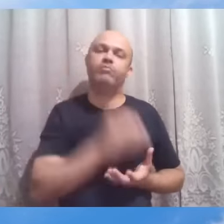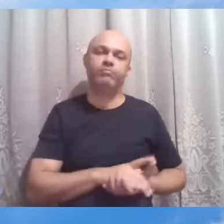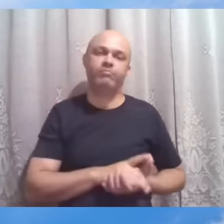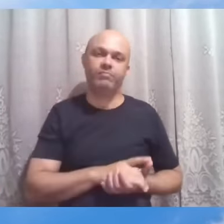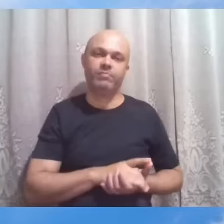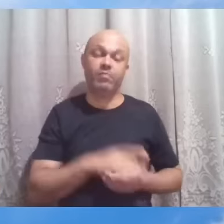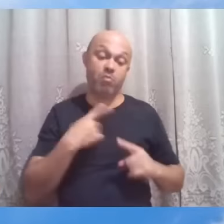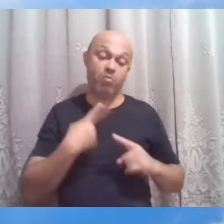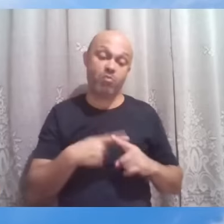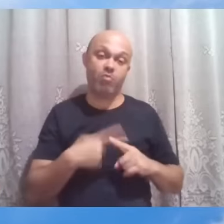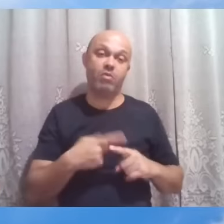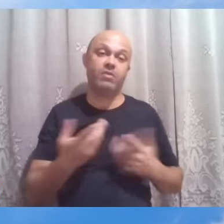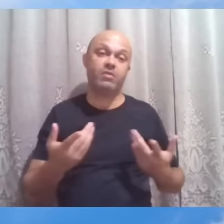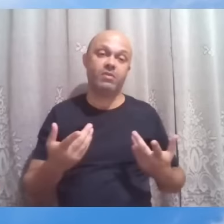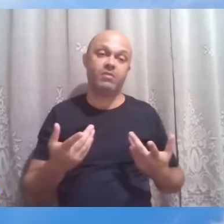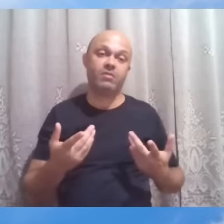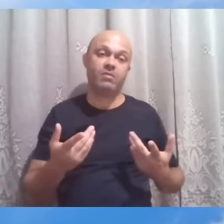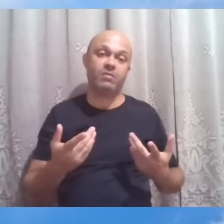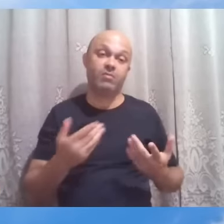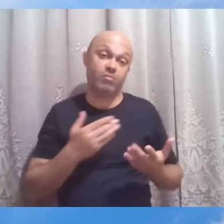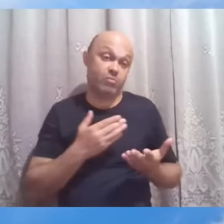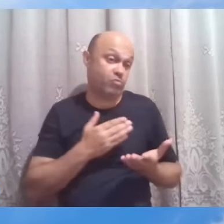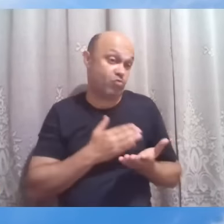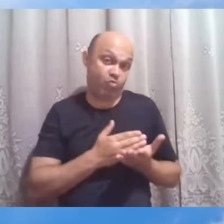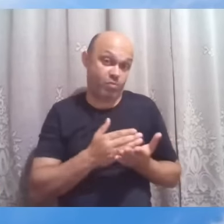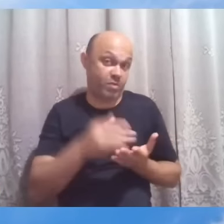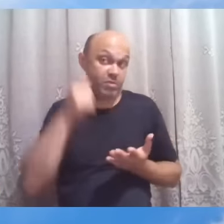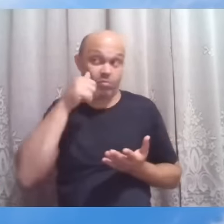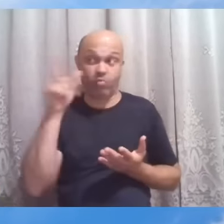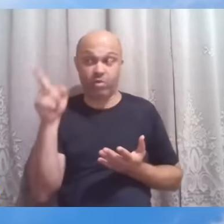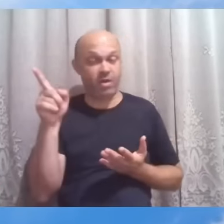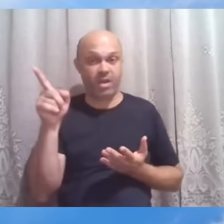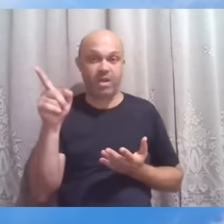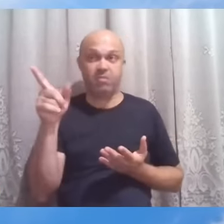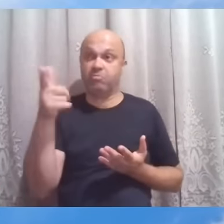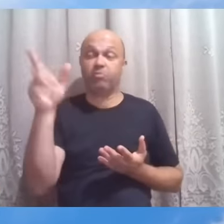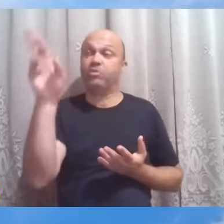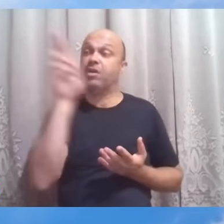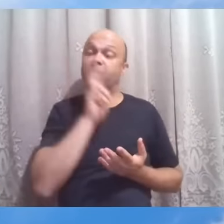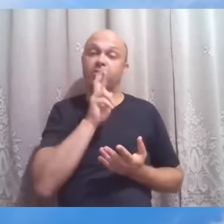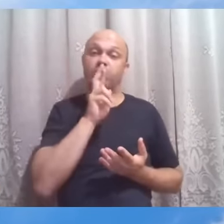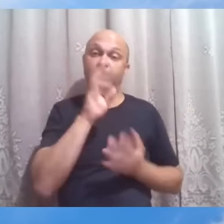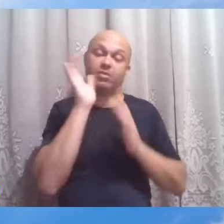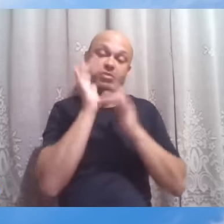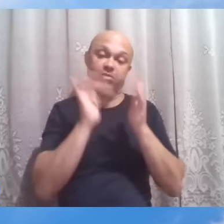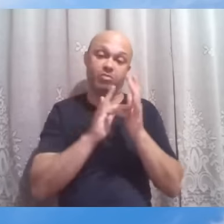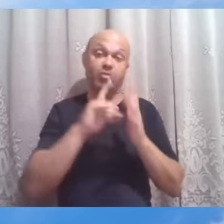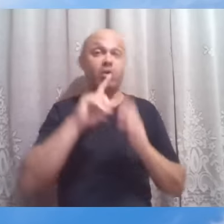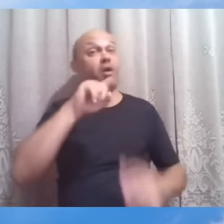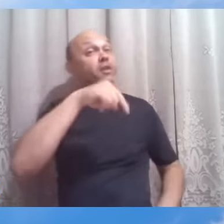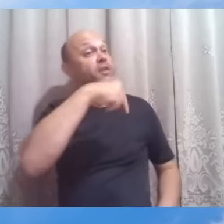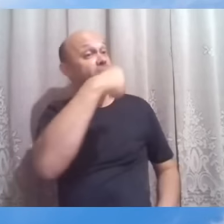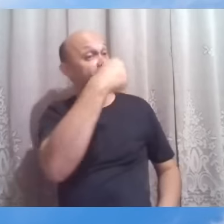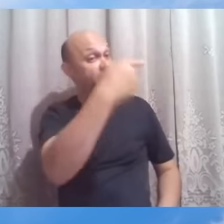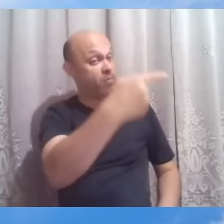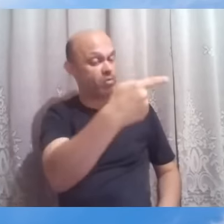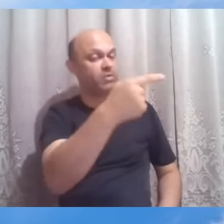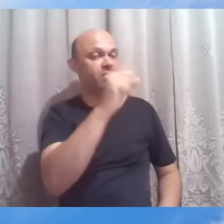porque, no princípio, essa mulher não recebeu respostas de Jesus, só depois da glorificação.